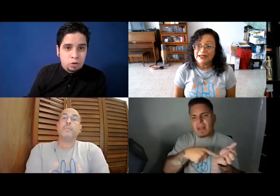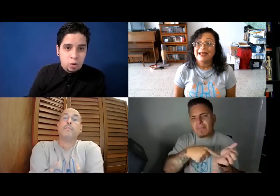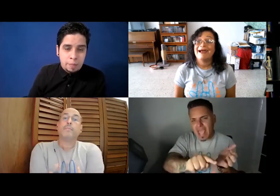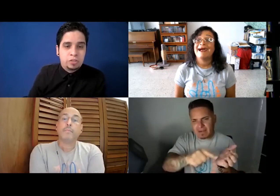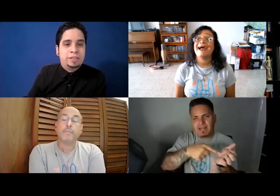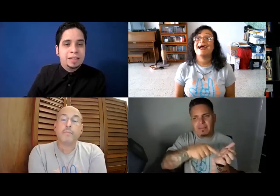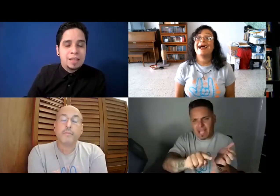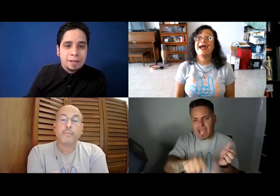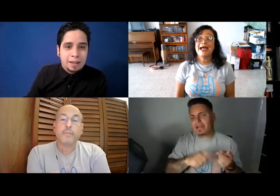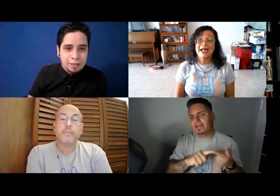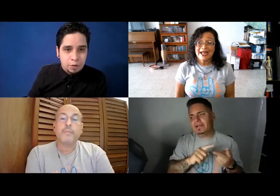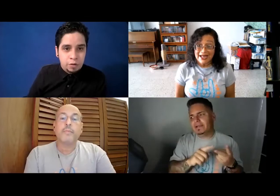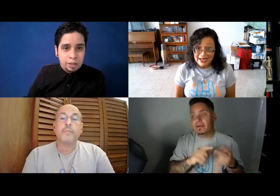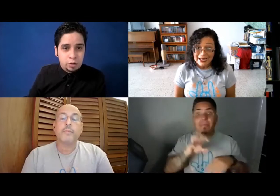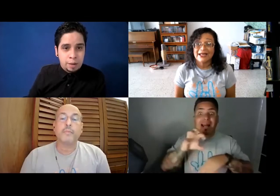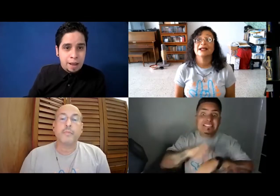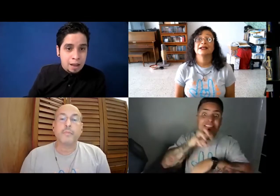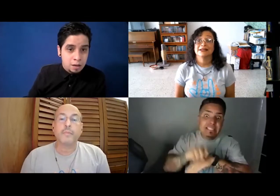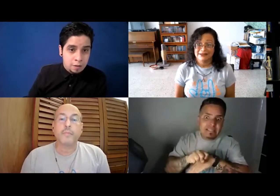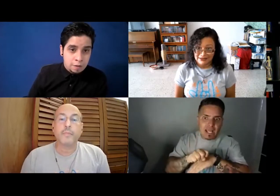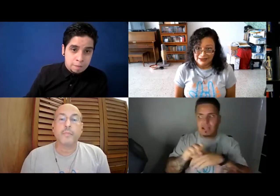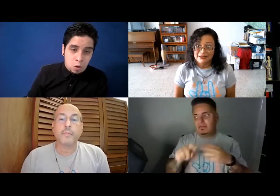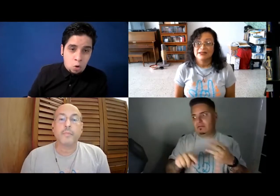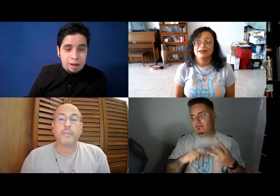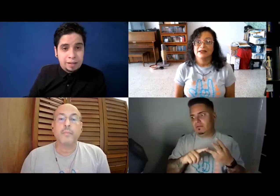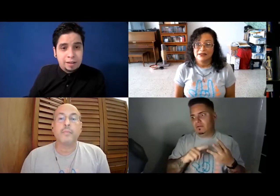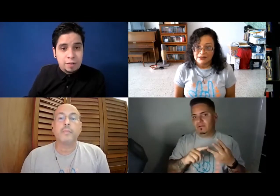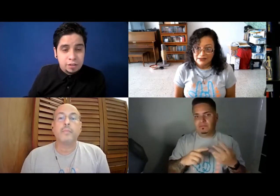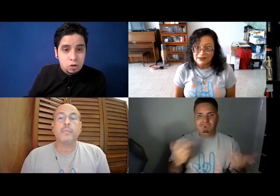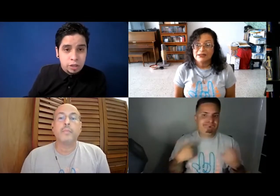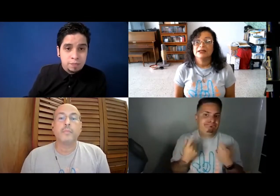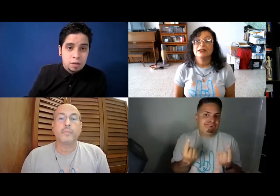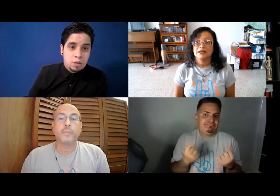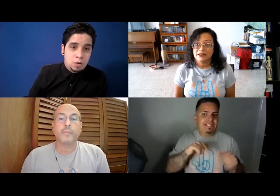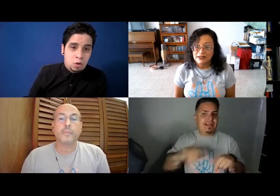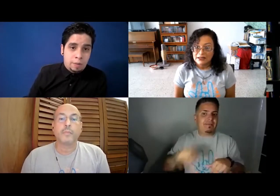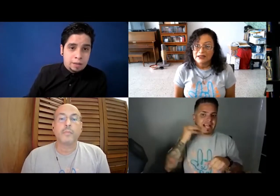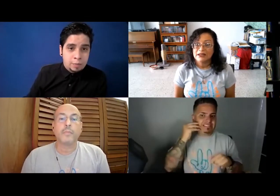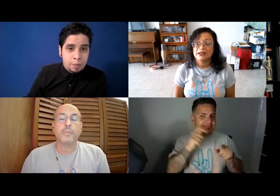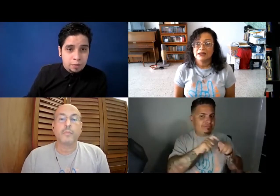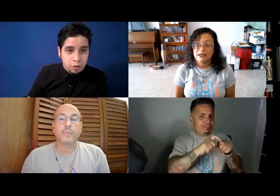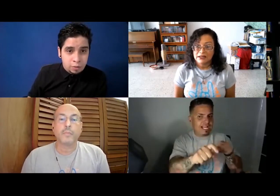lugares, pues, tiende a pasar ese proceso que tengo que pagar o para hacer reservaciones o para este tipo de proceso, ¿verdad?